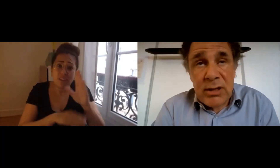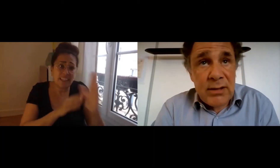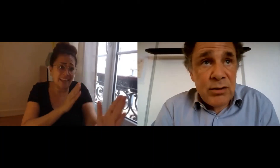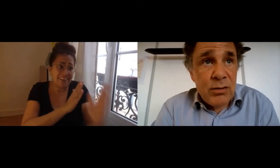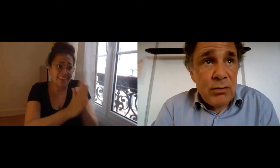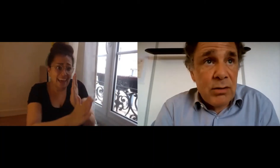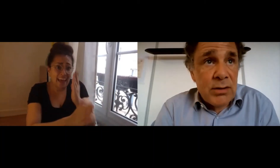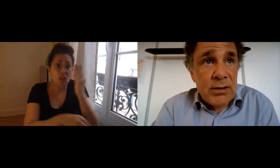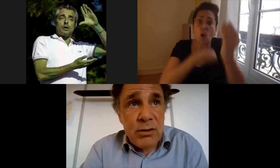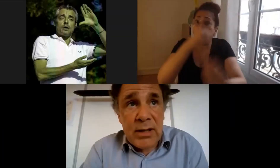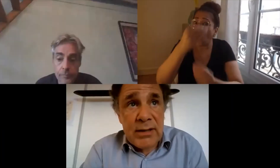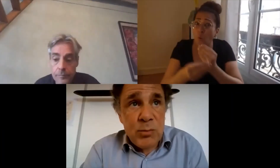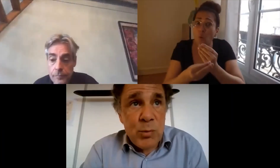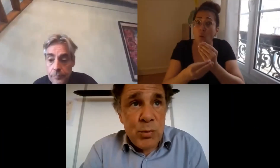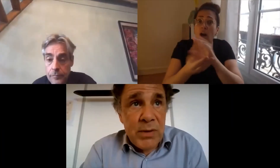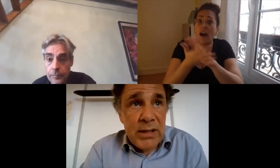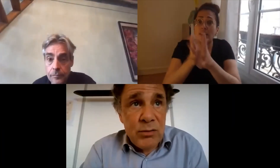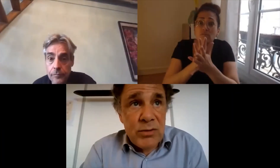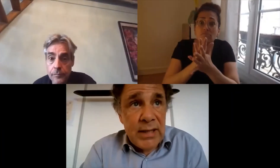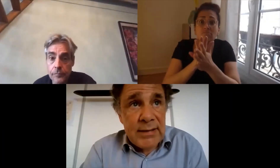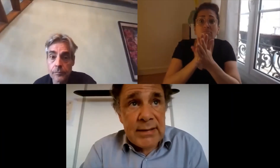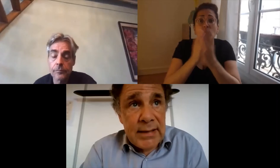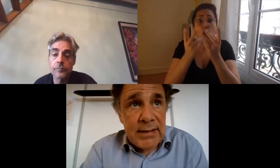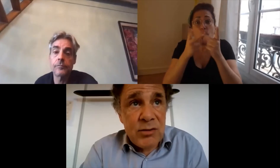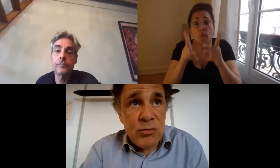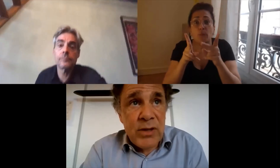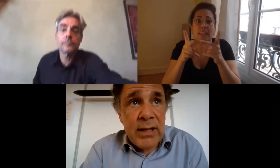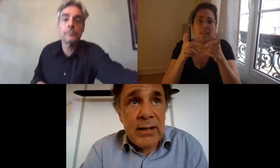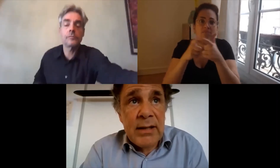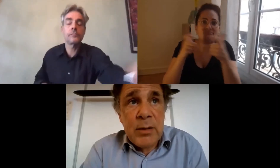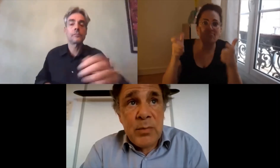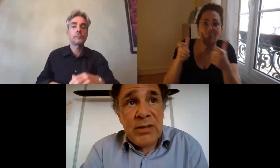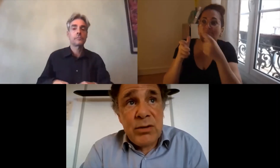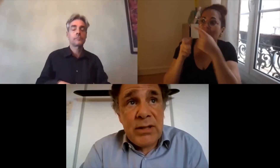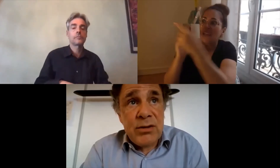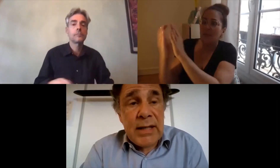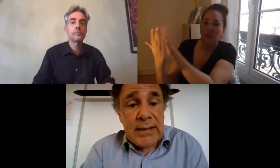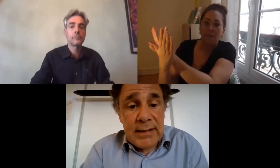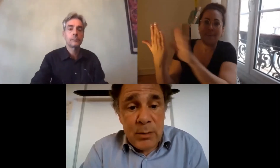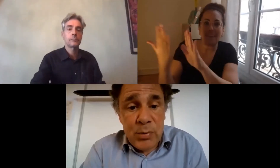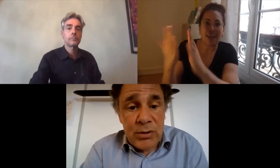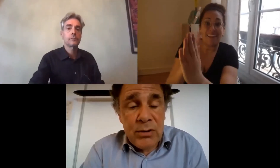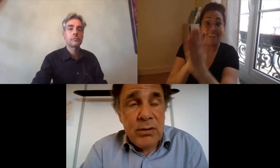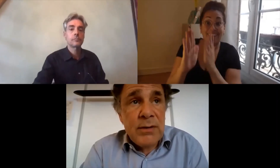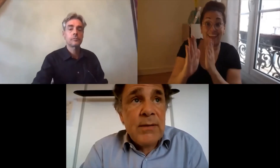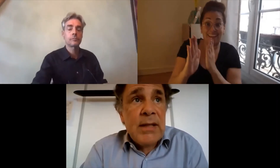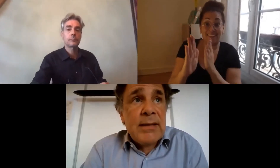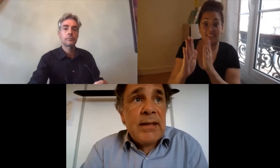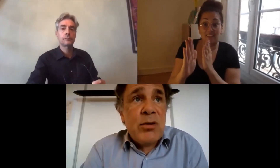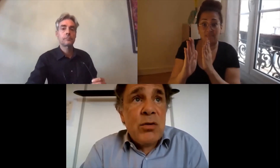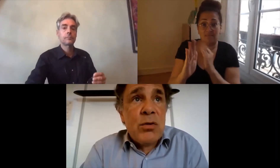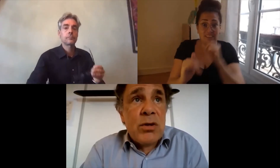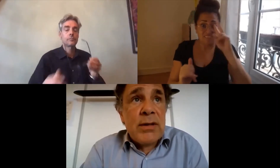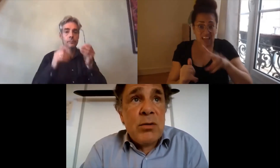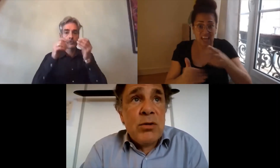associations des organismes publics tout ça c'est très très ouvert mais ce qui sera très important c'est que dans le